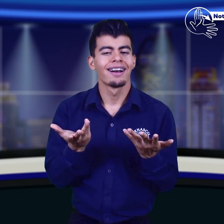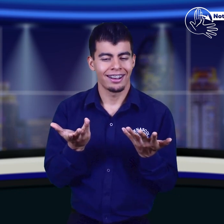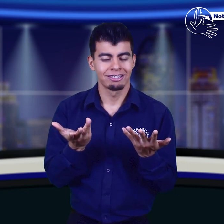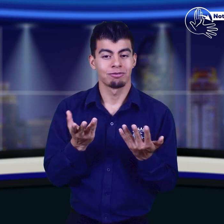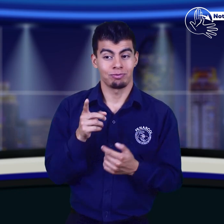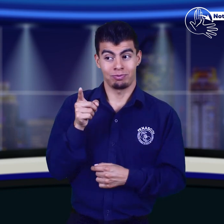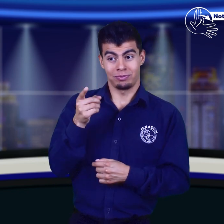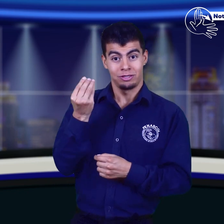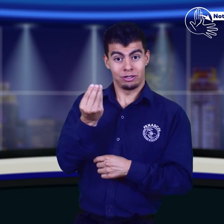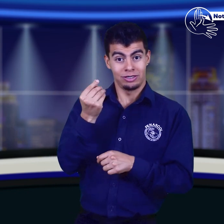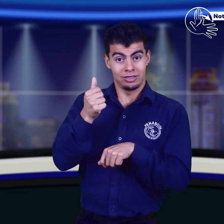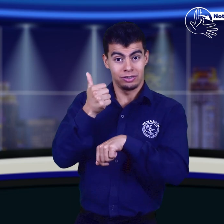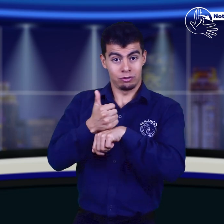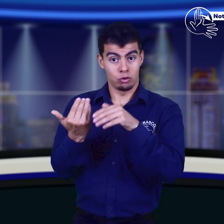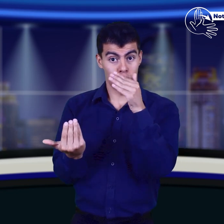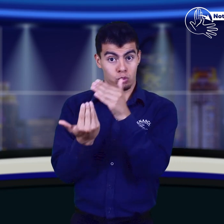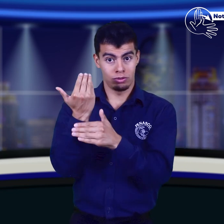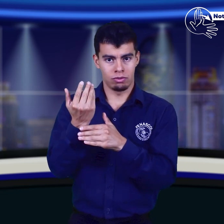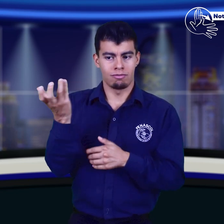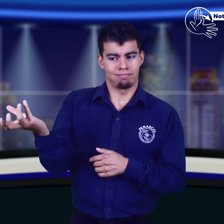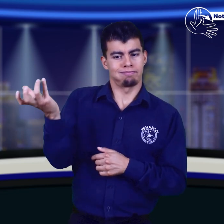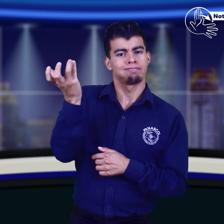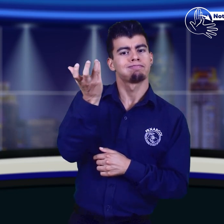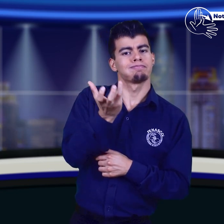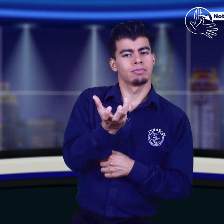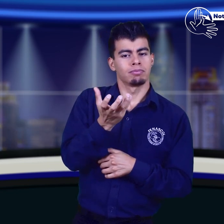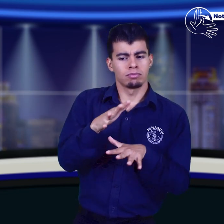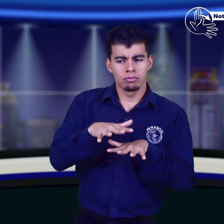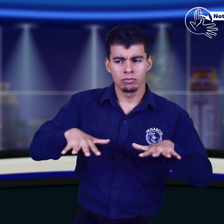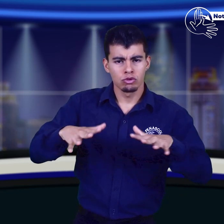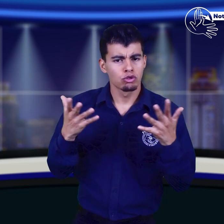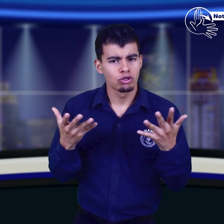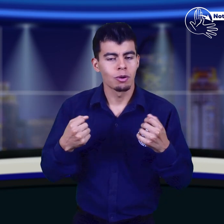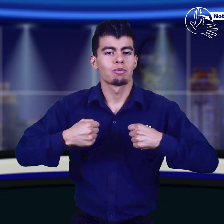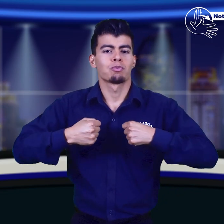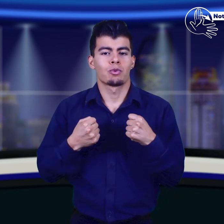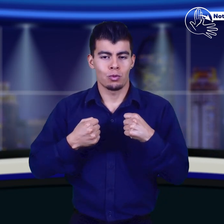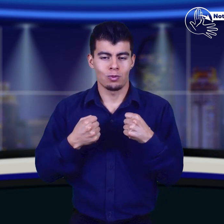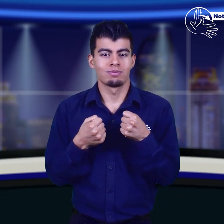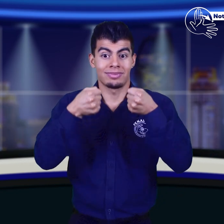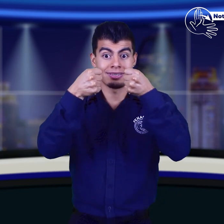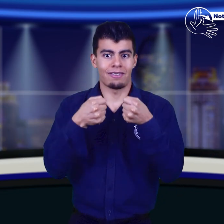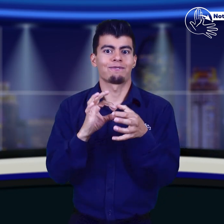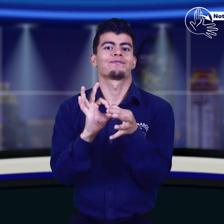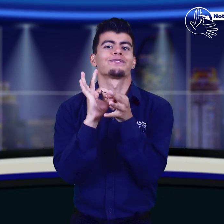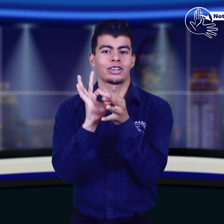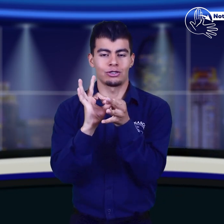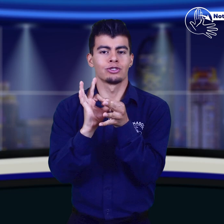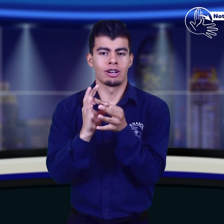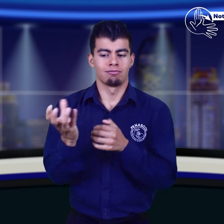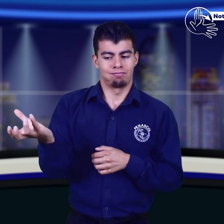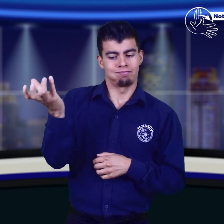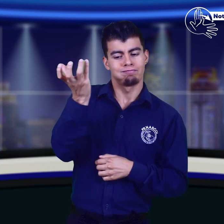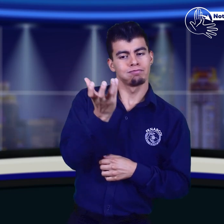días en Bogotá, en la sede de Fenascol, en compañía del área administrativa,